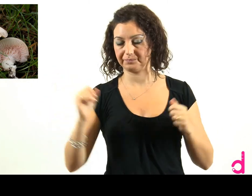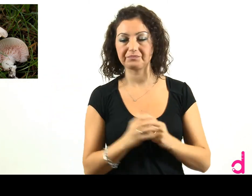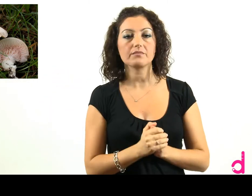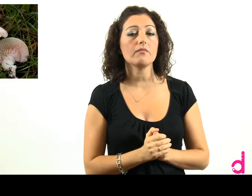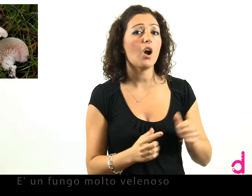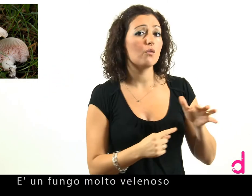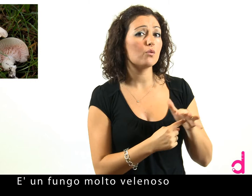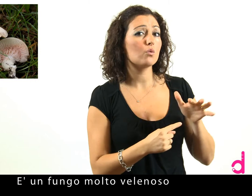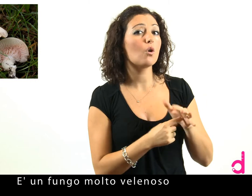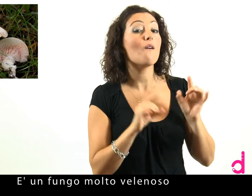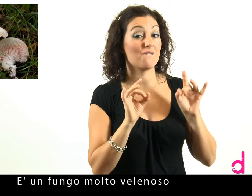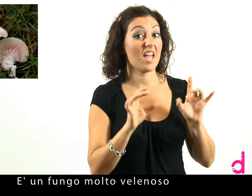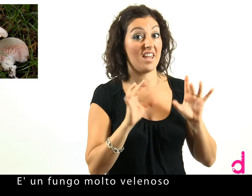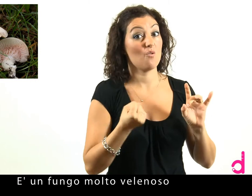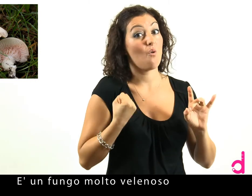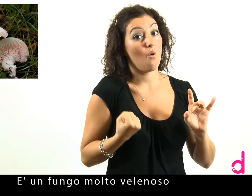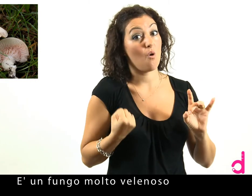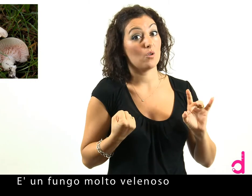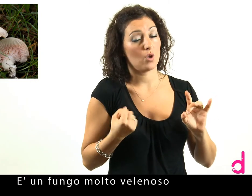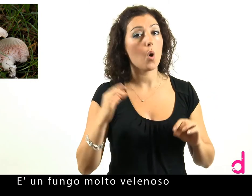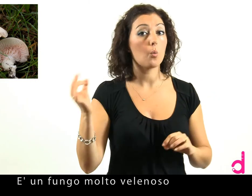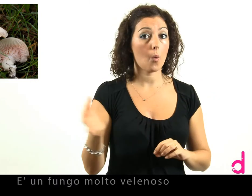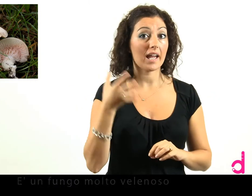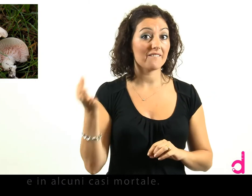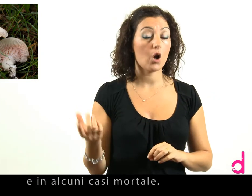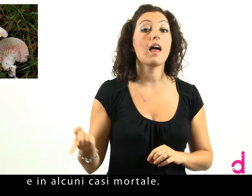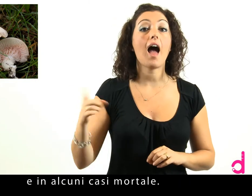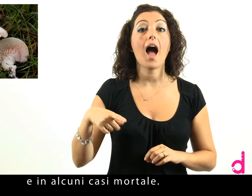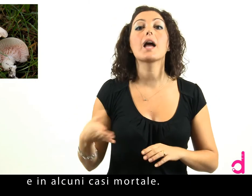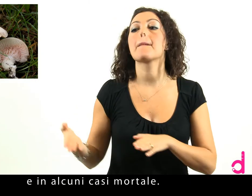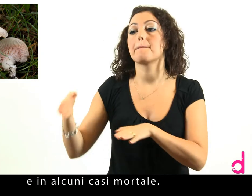È un fungo molto velenoso, in alcuni casi mortale.